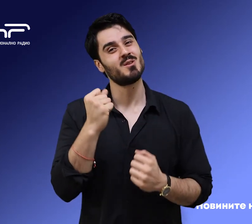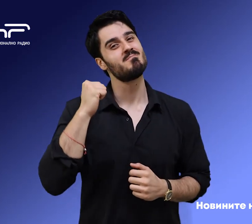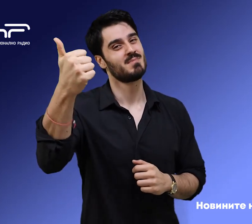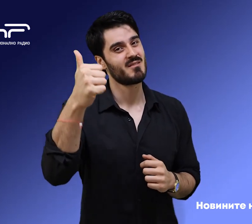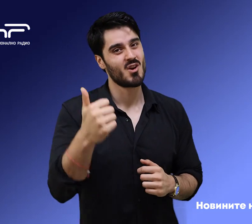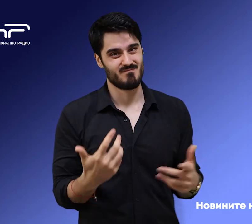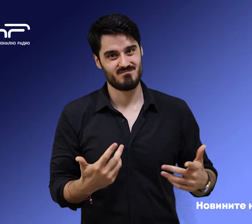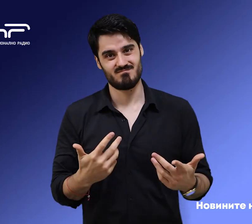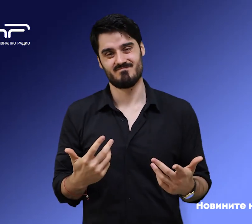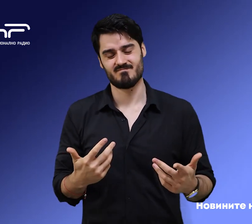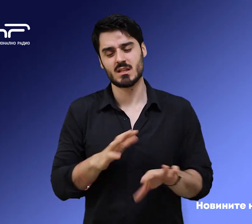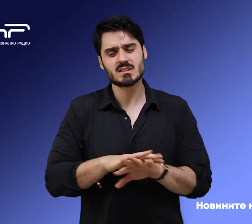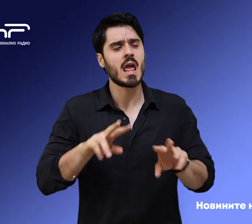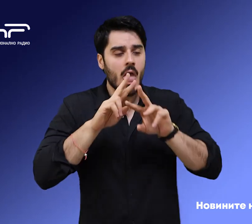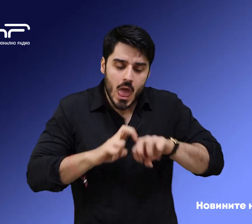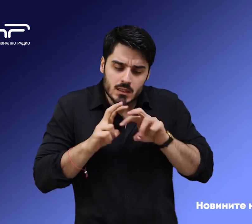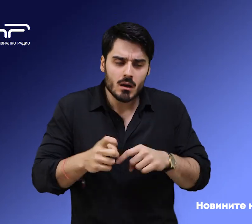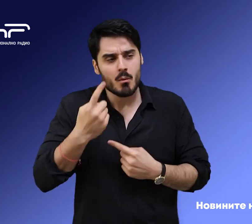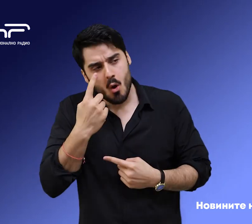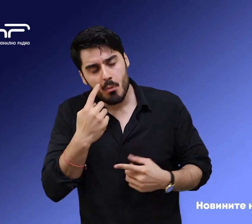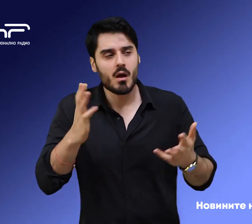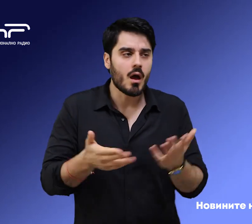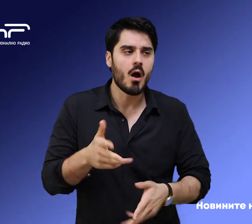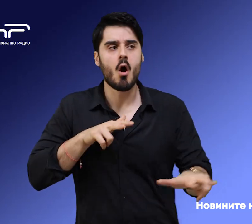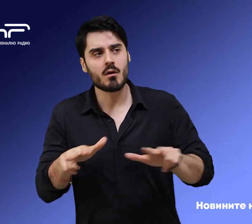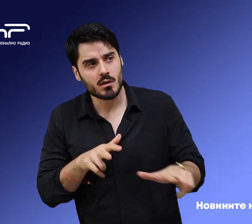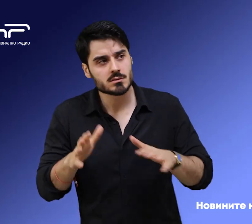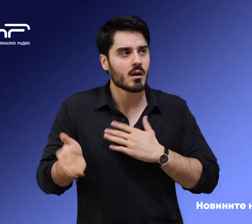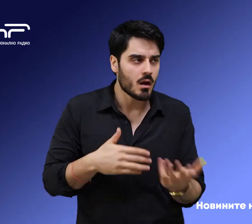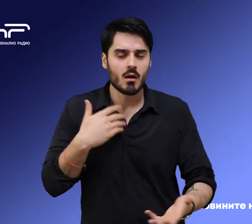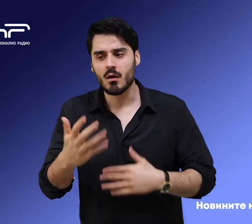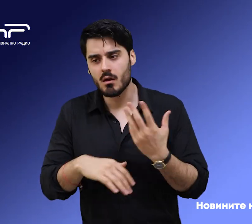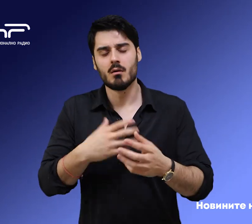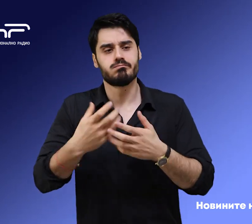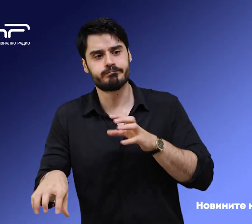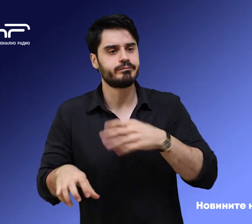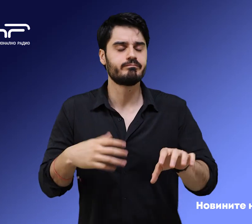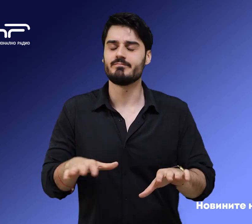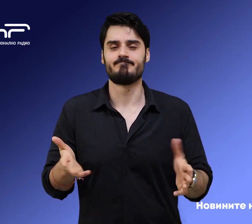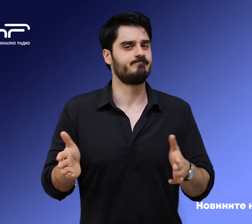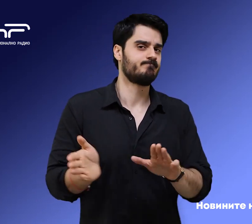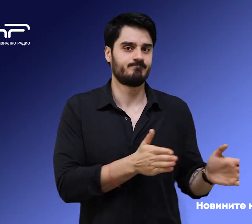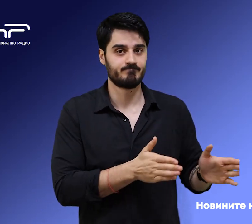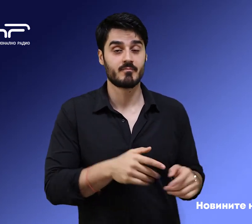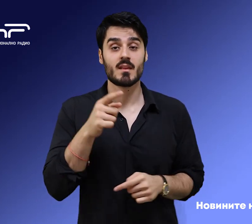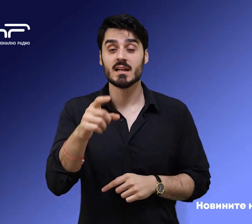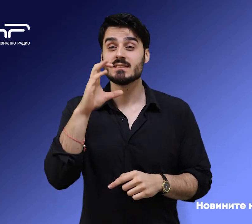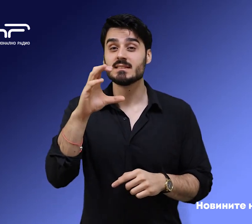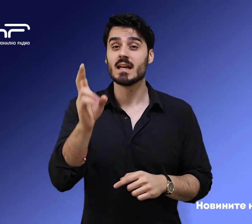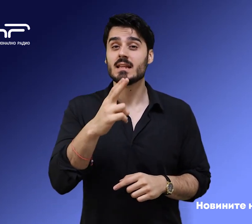епоха на експерименти да приключи, организирани от лаборанти с съмнителна квалификация. Движението за права и свободи е с